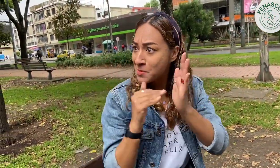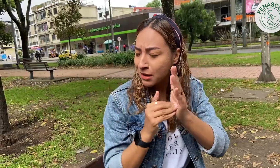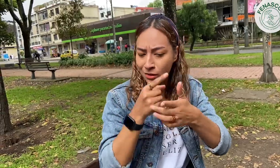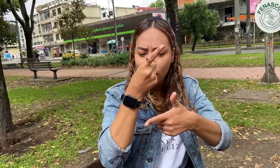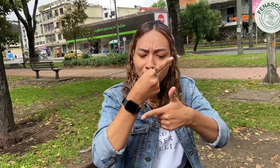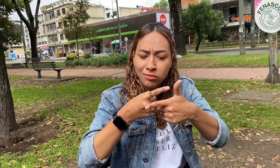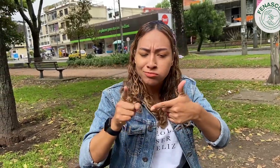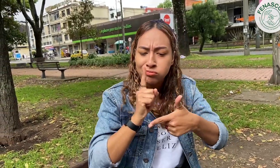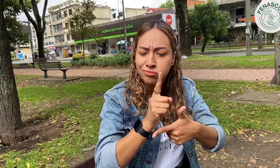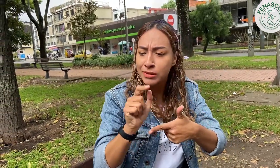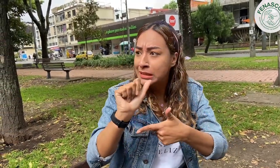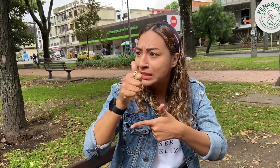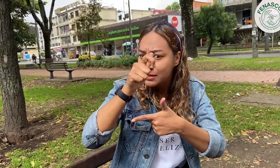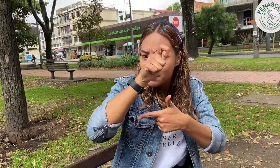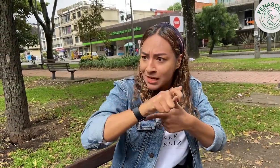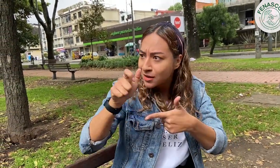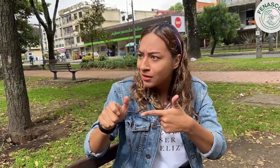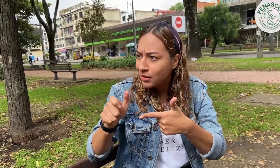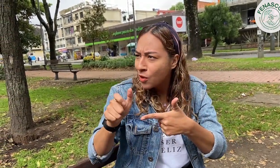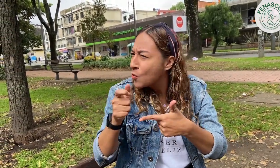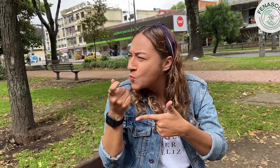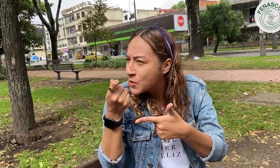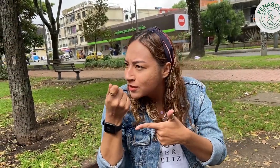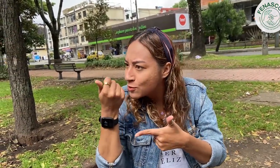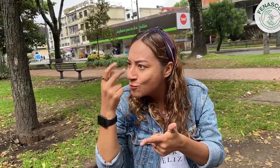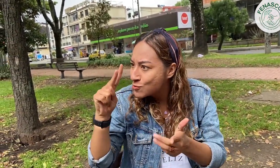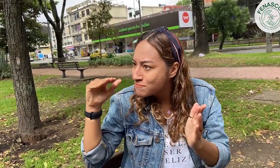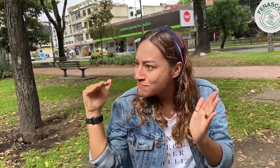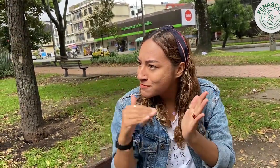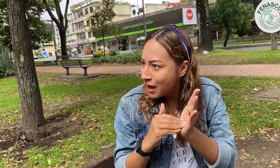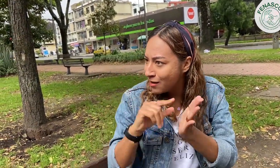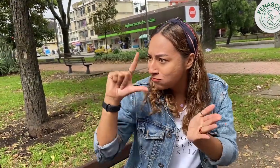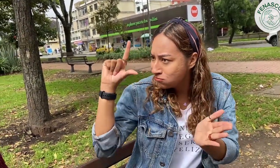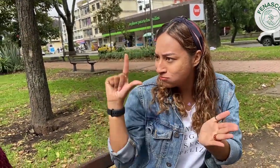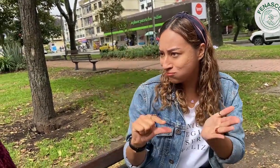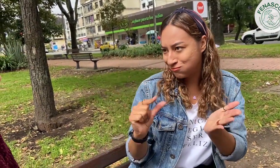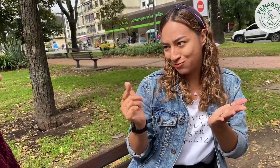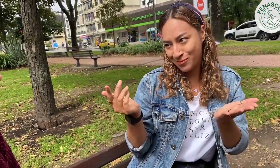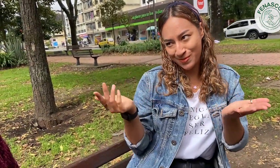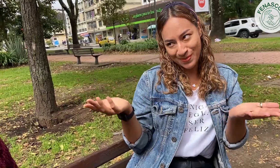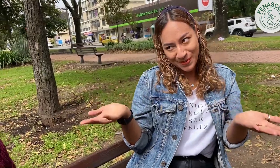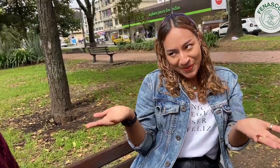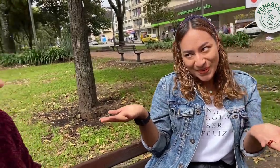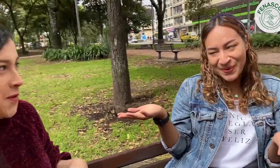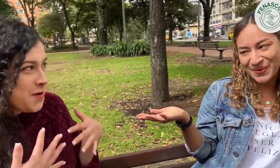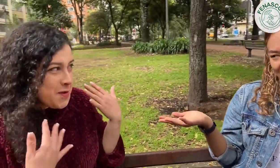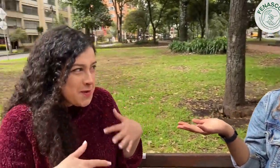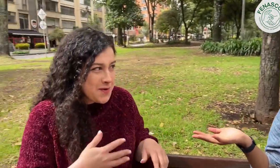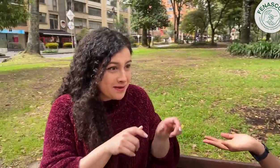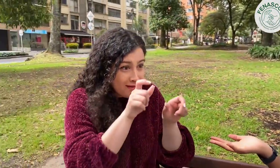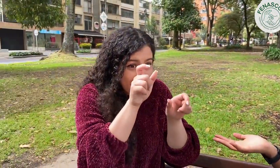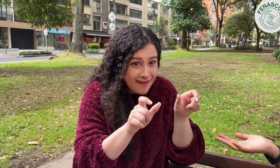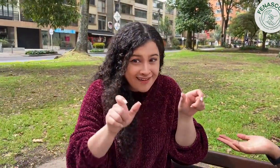120.000 y si vas con un grupo de 10 personas se puede dividir entre los integrantes y así nos queda muy barato, solo 12.000 pesos